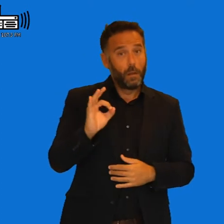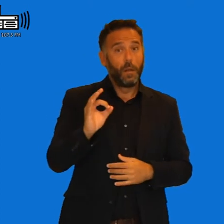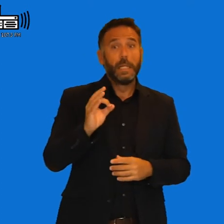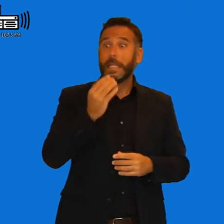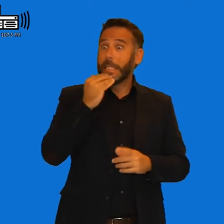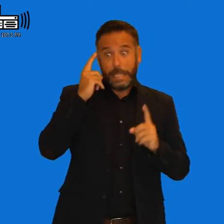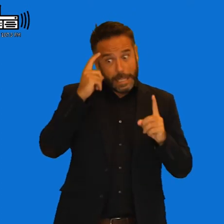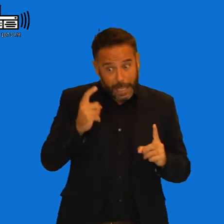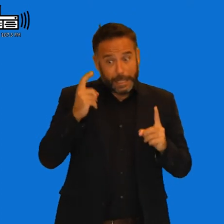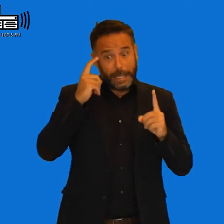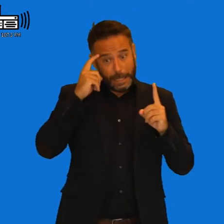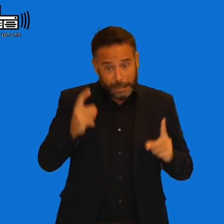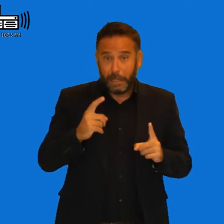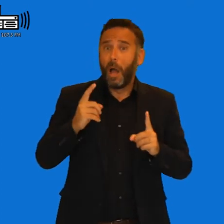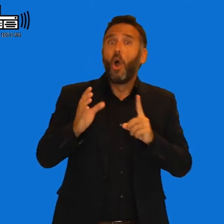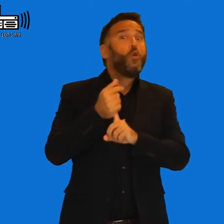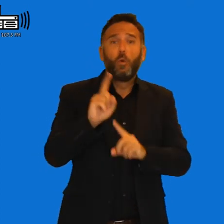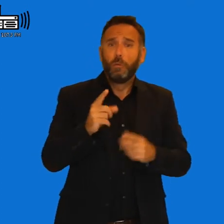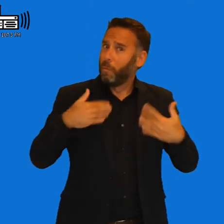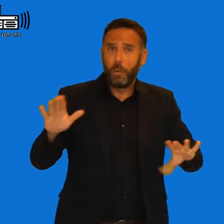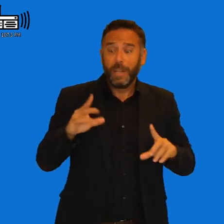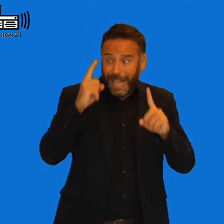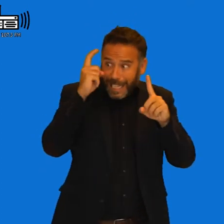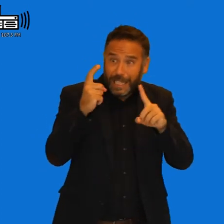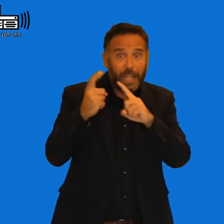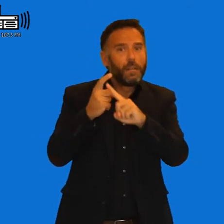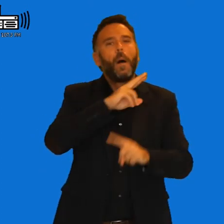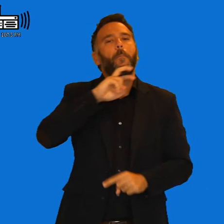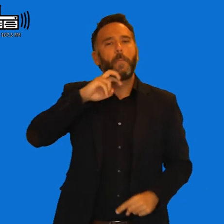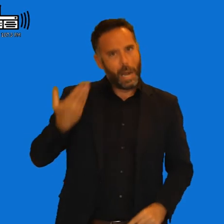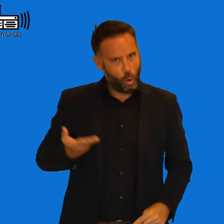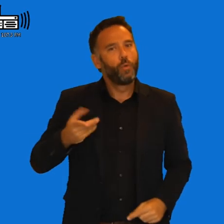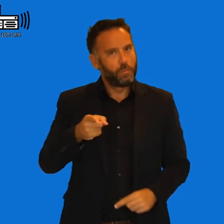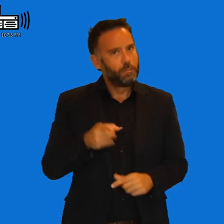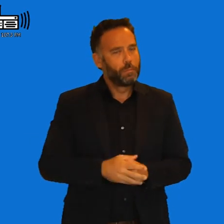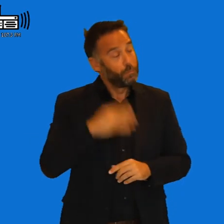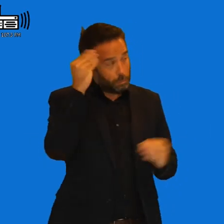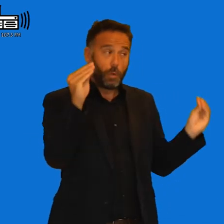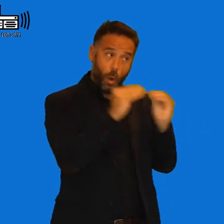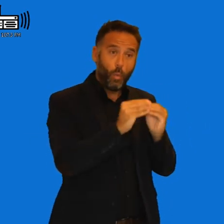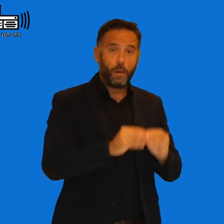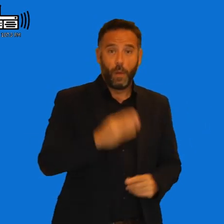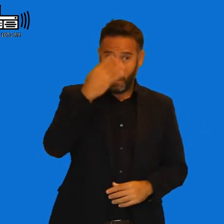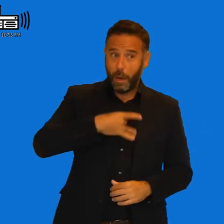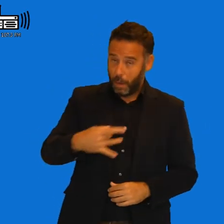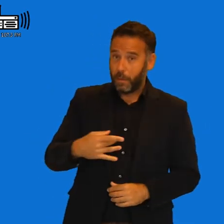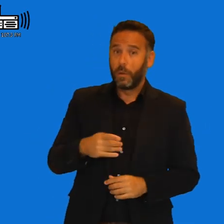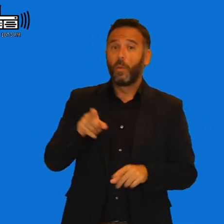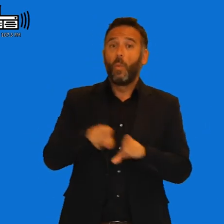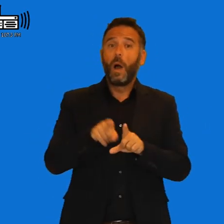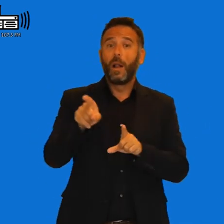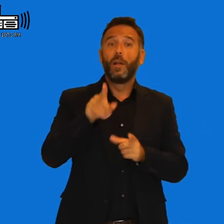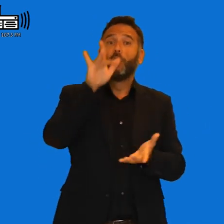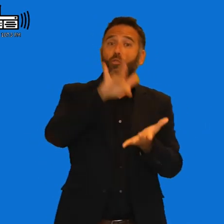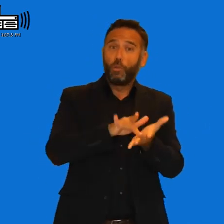intenta, aunque no lo consiga, que el que no hace nada. Desde luego que sí. Desde luego que sí. Totalmente de acuerdo. Y ya está. Bueno, todas formas, como el evento, Jorge, luego lo